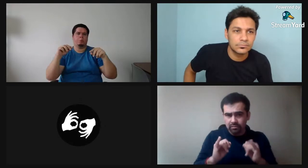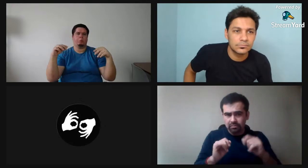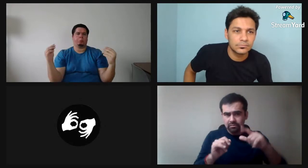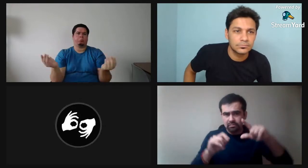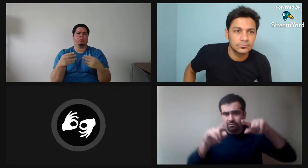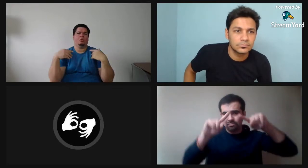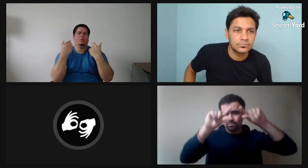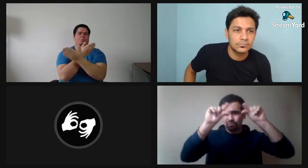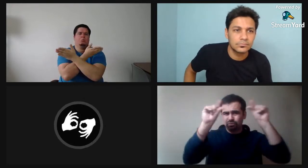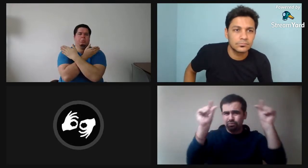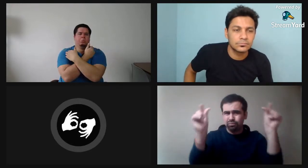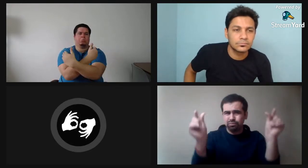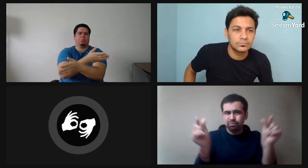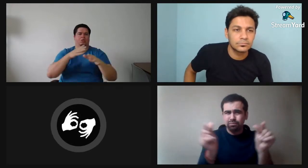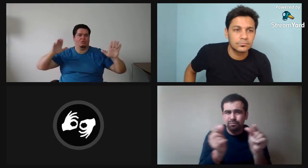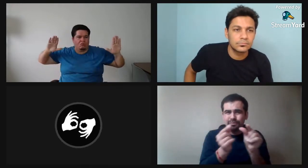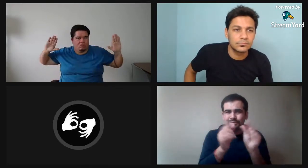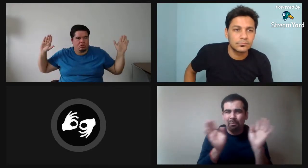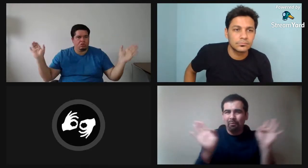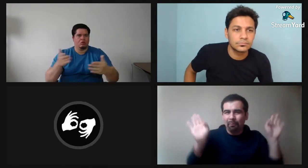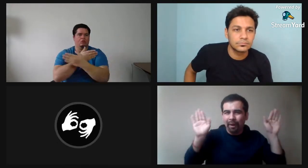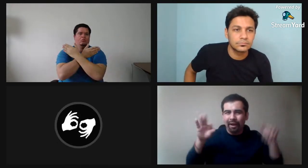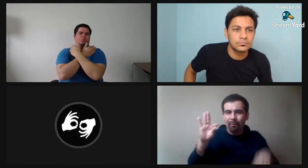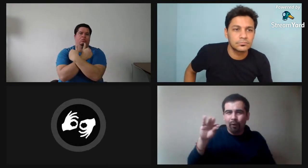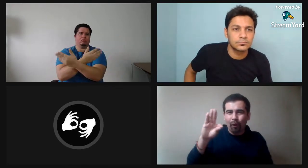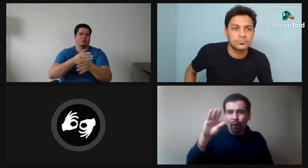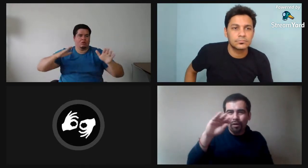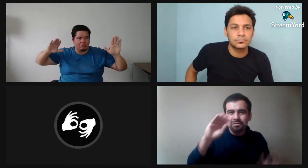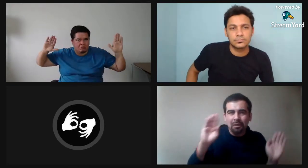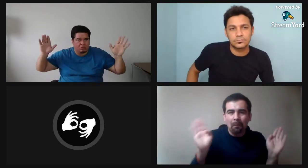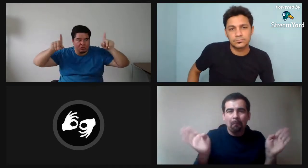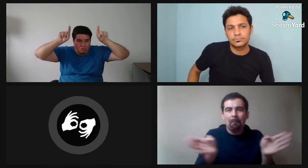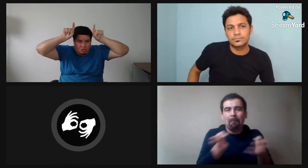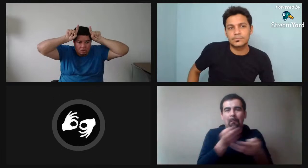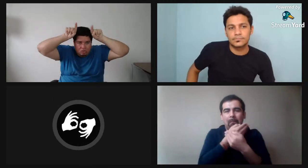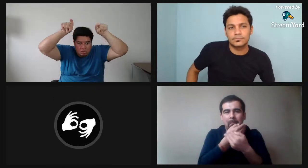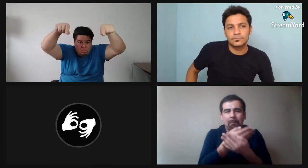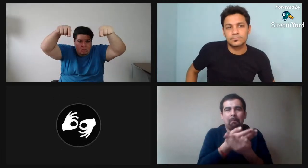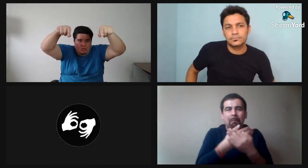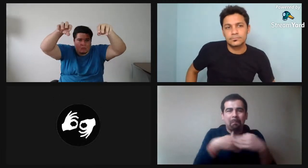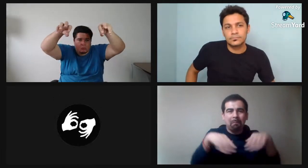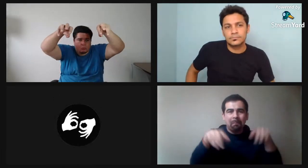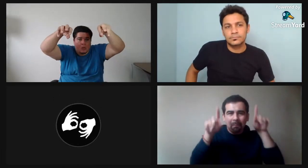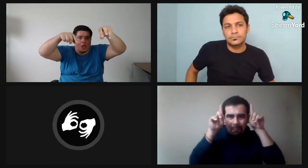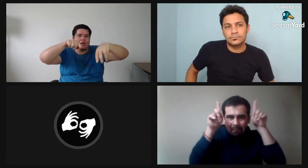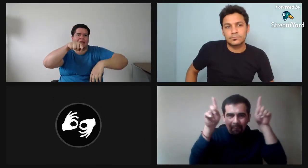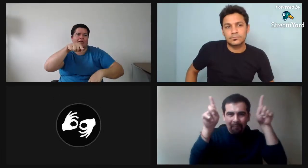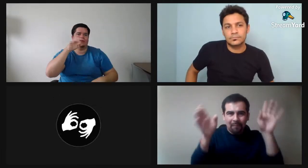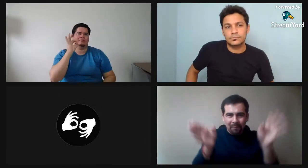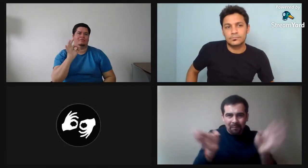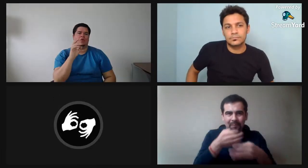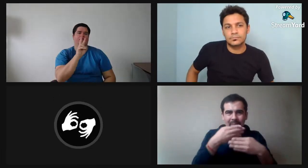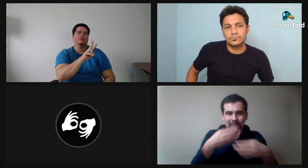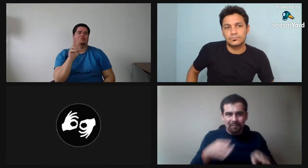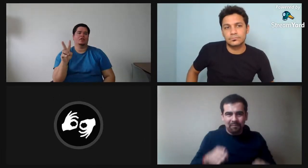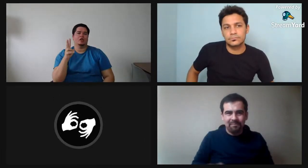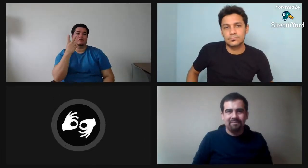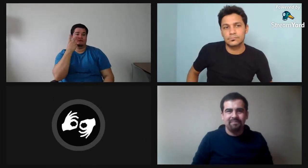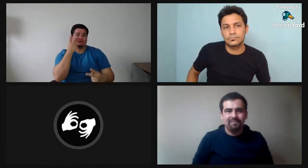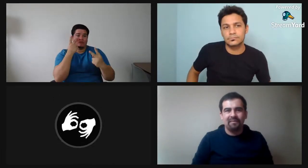Yo les voy a explicar algunas formas que tienen. Por ejemplo, puedo describir a la mariposa. No sé. A través del movimiento